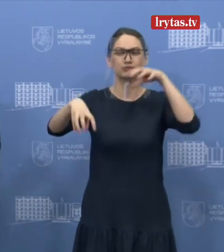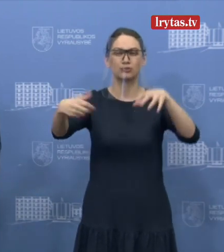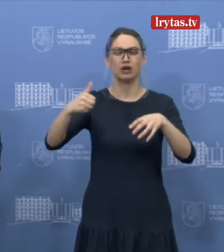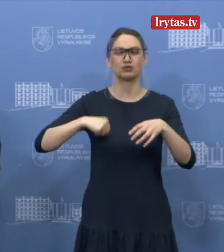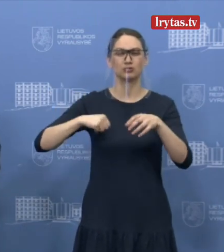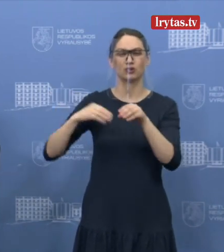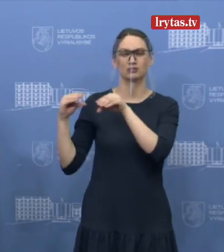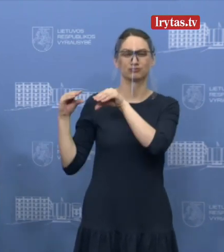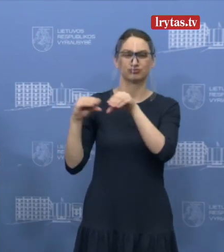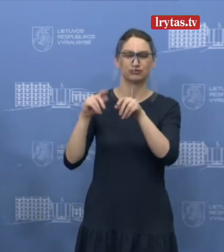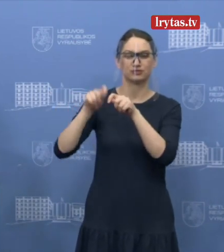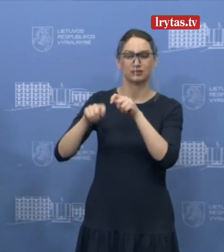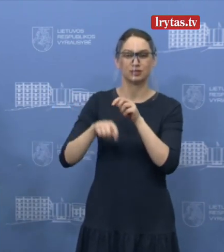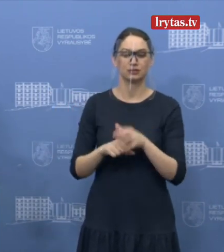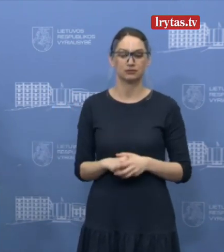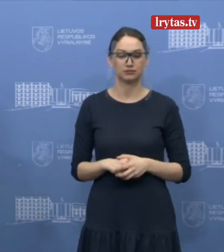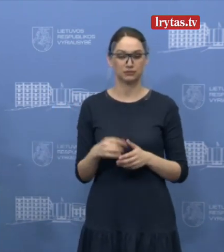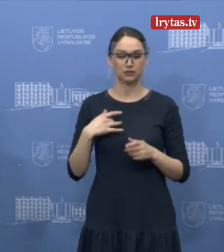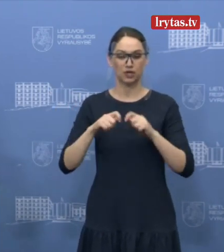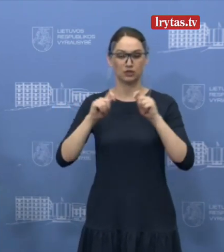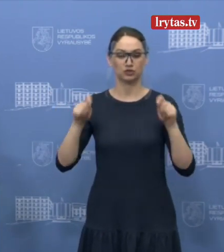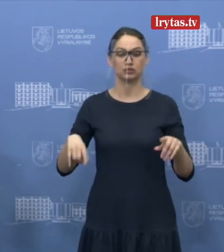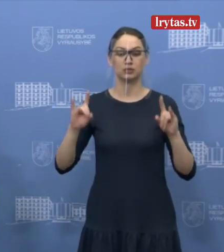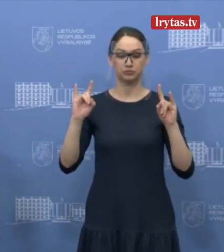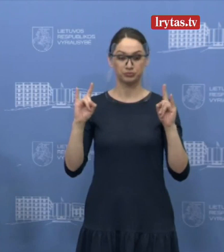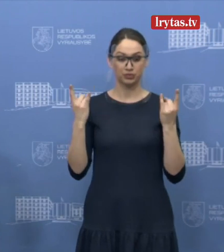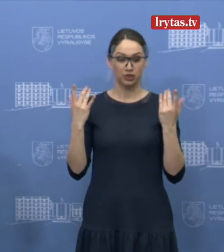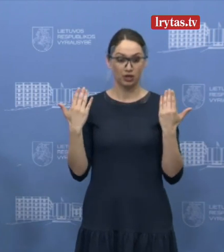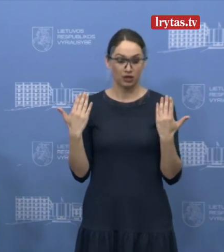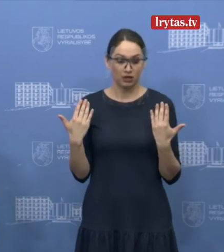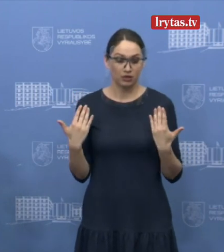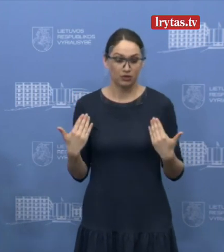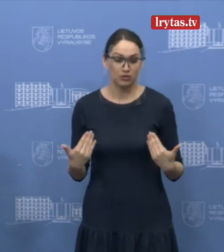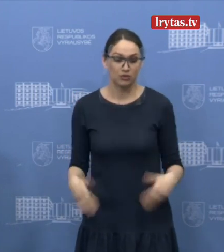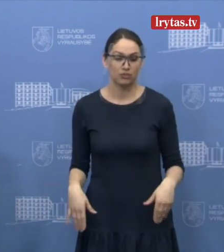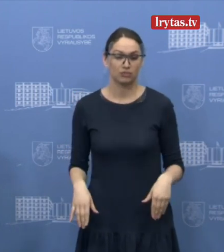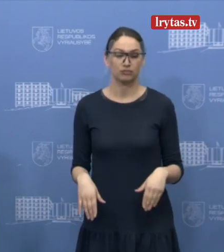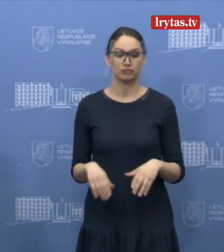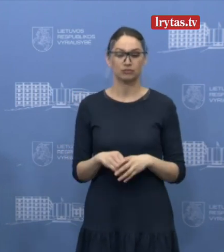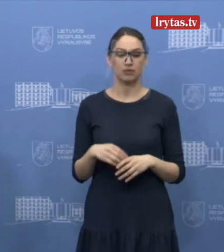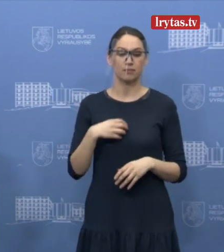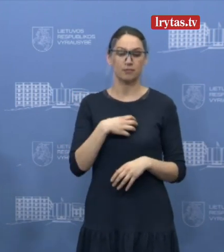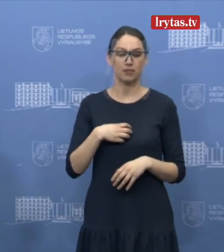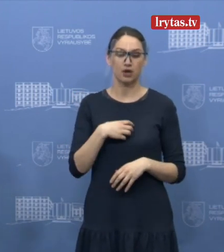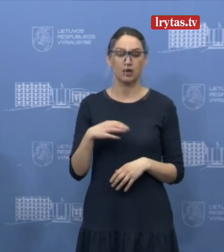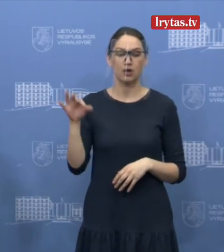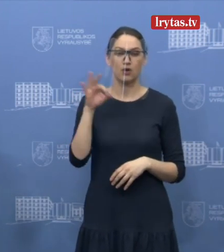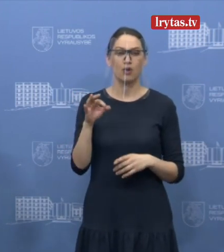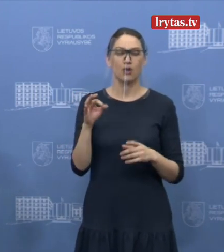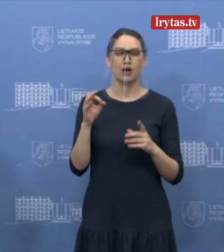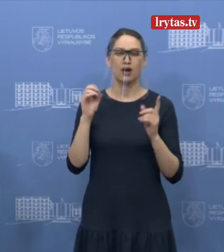žmonės. Tai pradžioj gal tiek ir pagrindinės tos gerosios žinios, tai dėl apsaugos